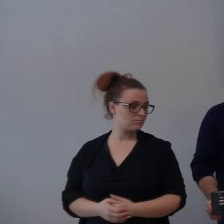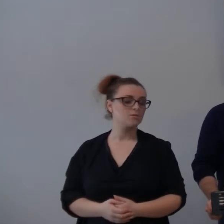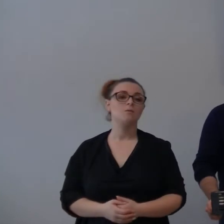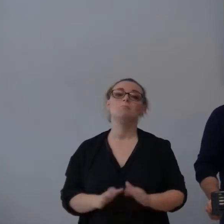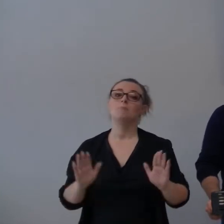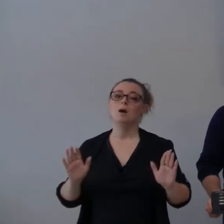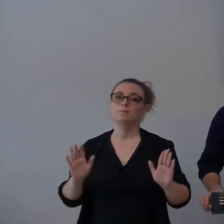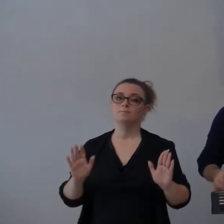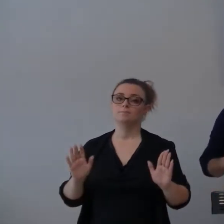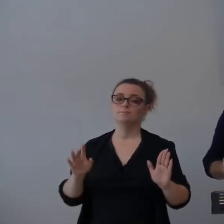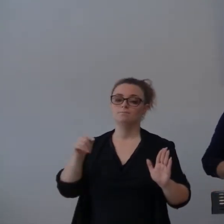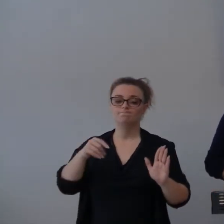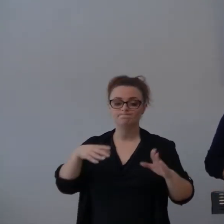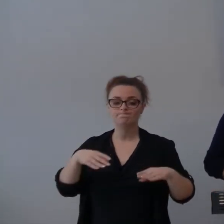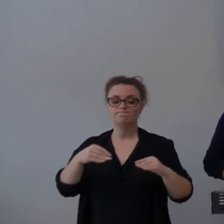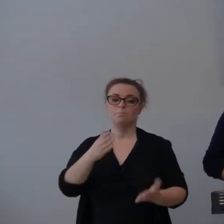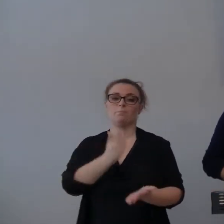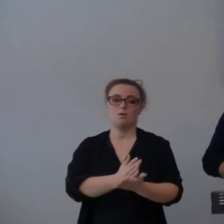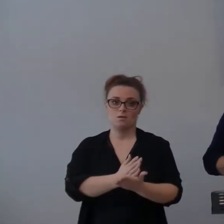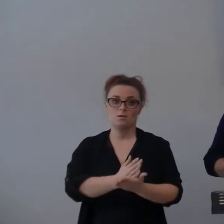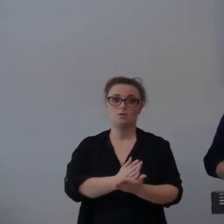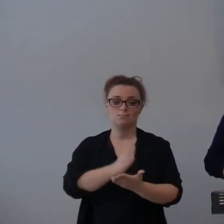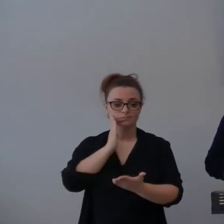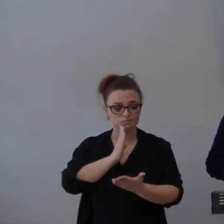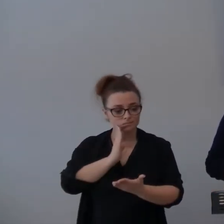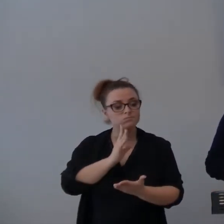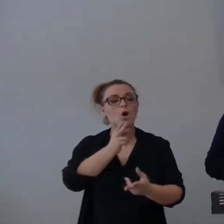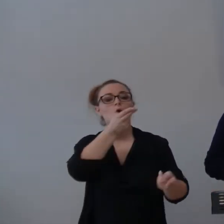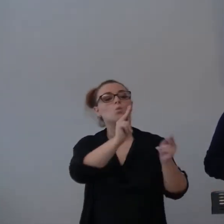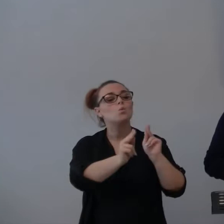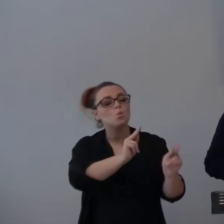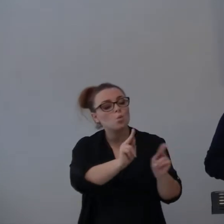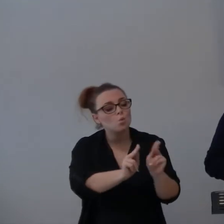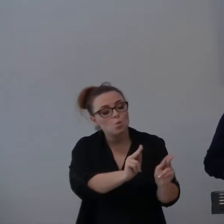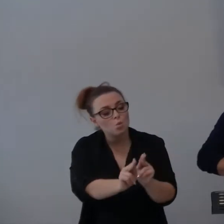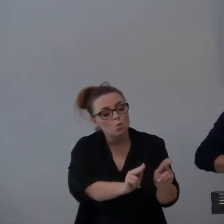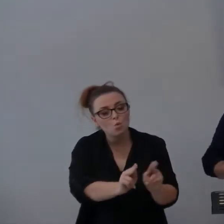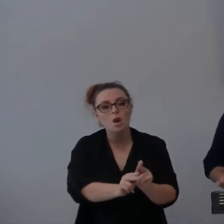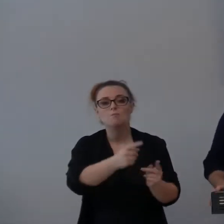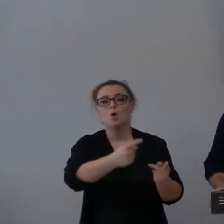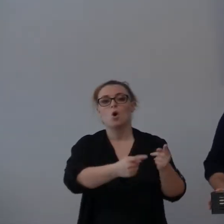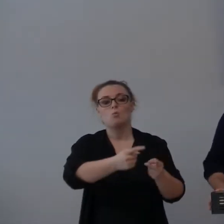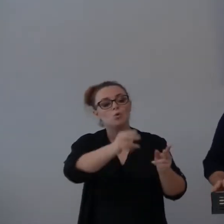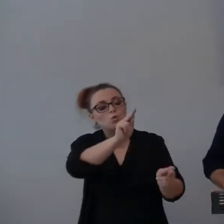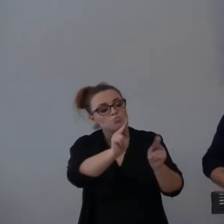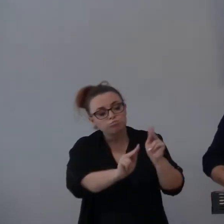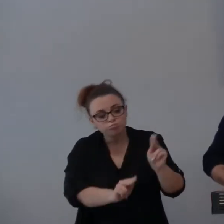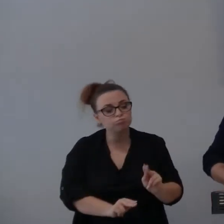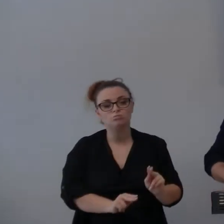passa. Consolato il popolo, curiamo le ferite e la mia ira